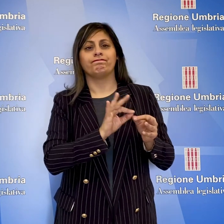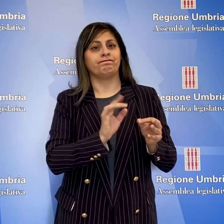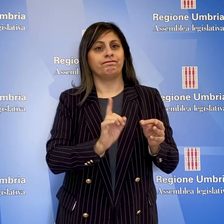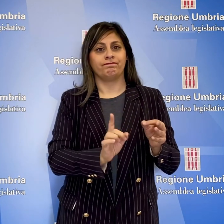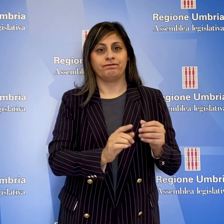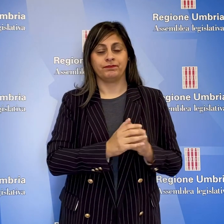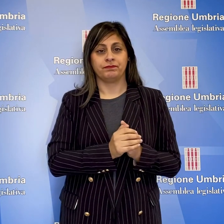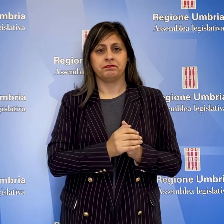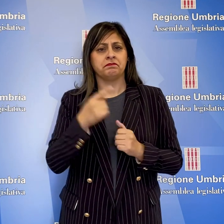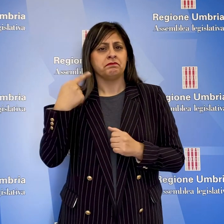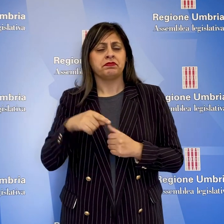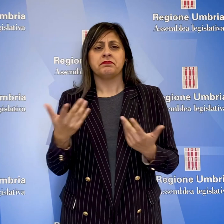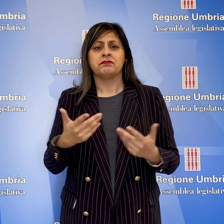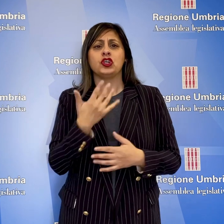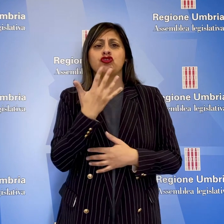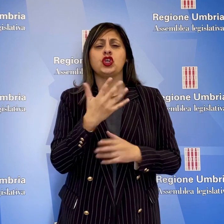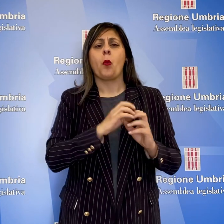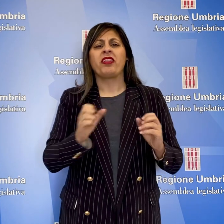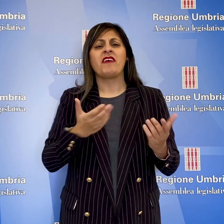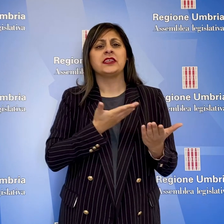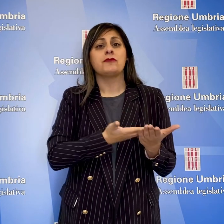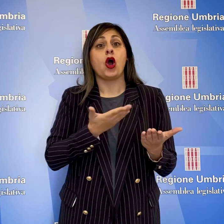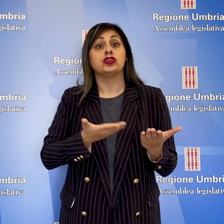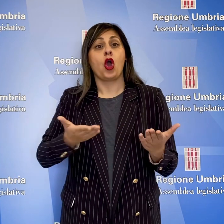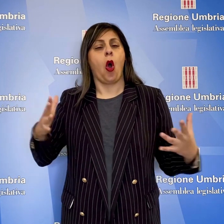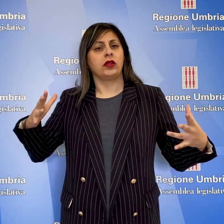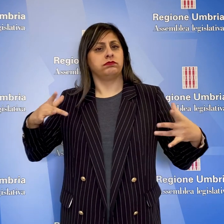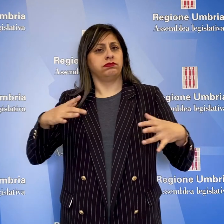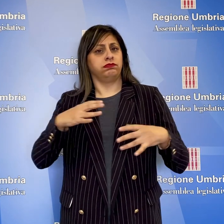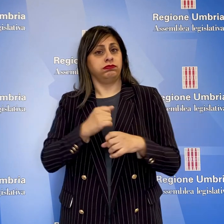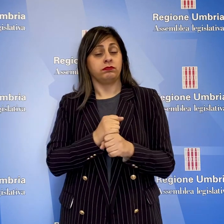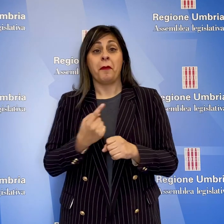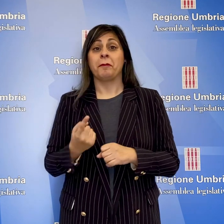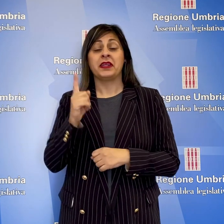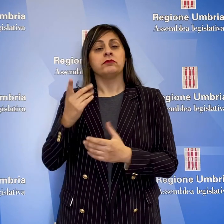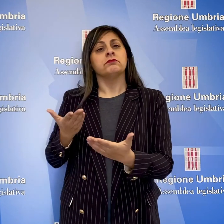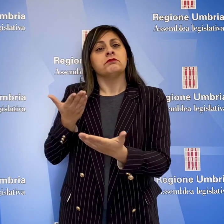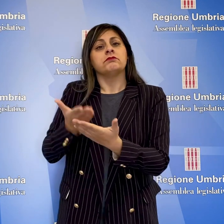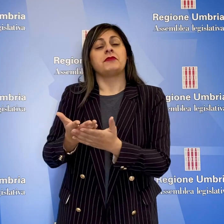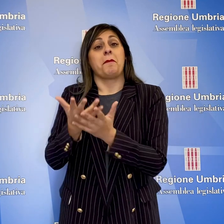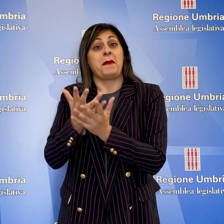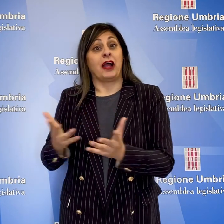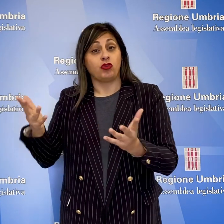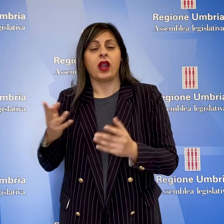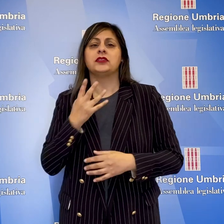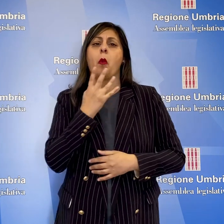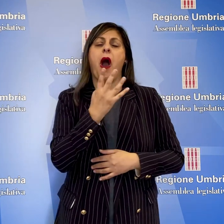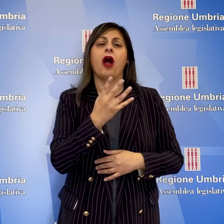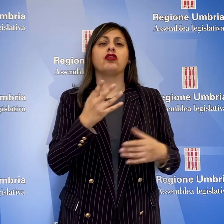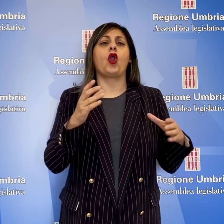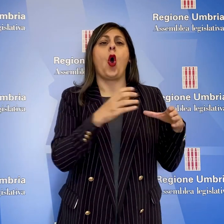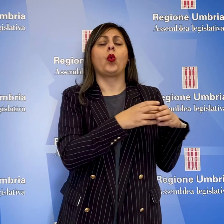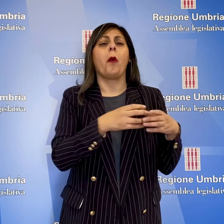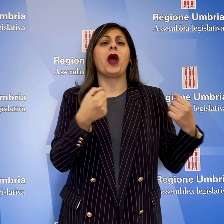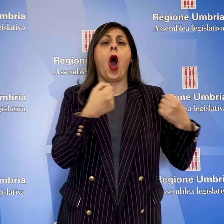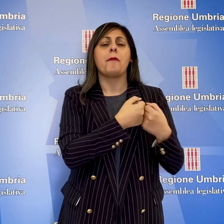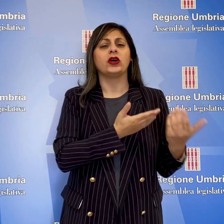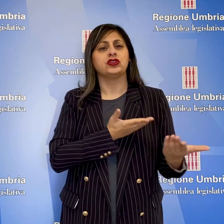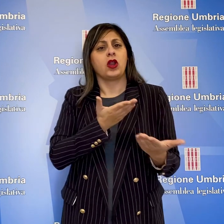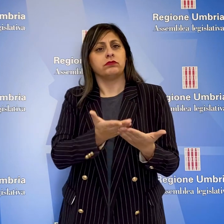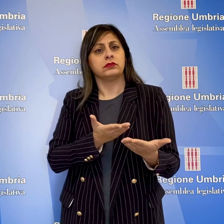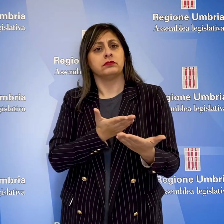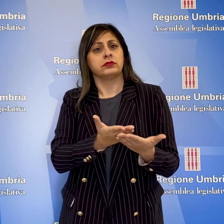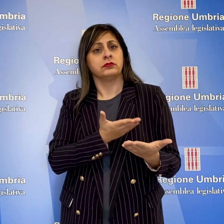Si tratta sostanzialmente della sintesi di cinque diverse mozioni, una promossa dai gruppi della maggioranza e quattro da parte dei gruppi di